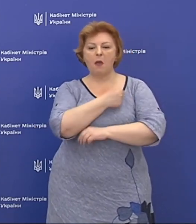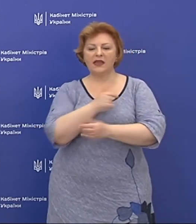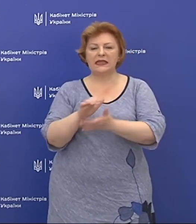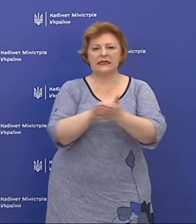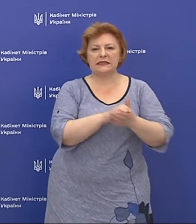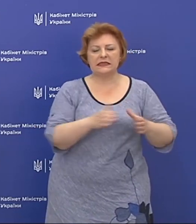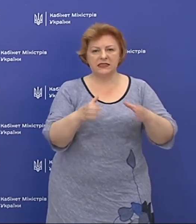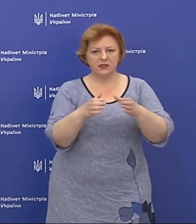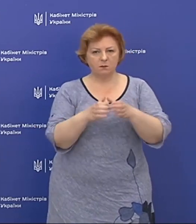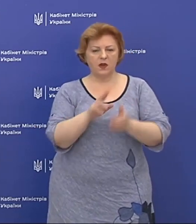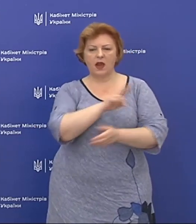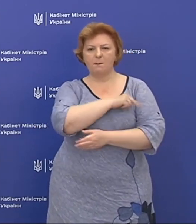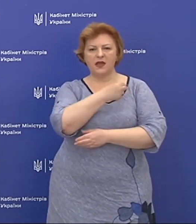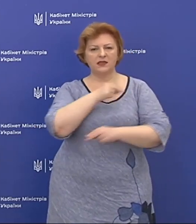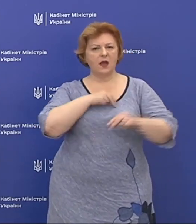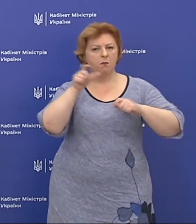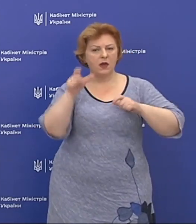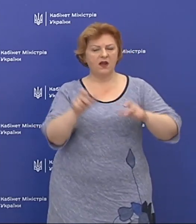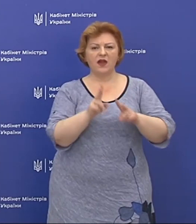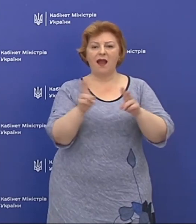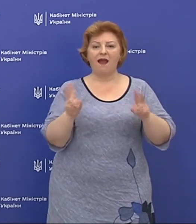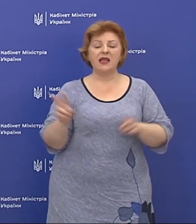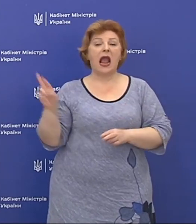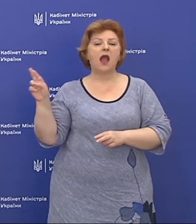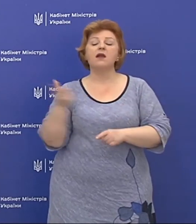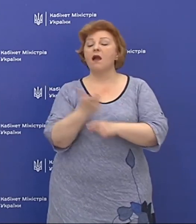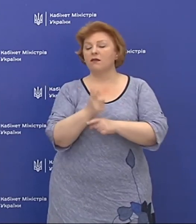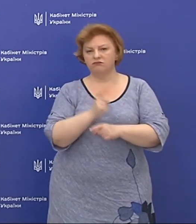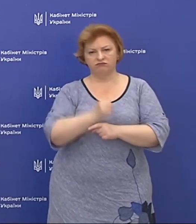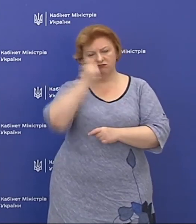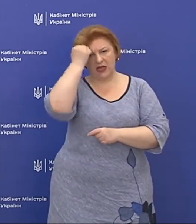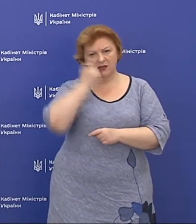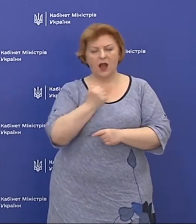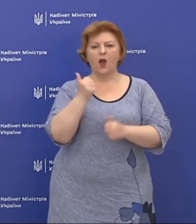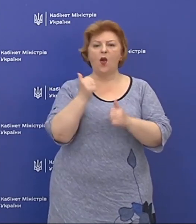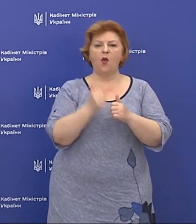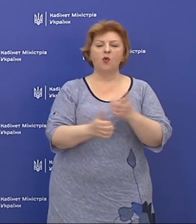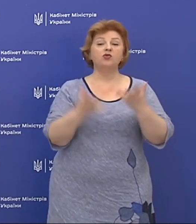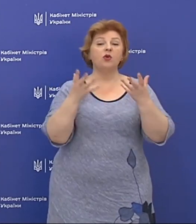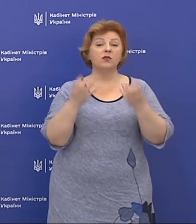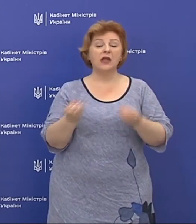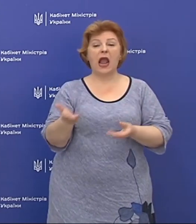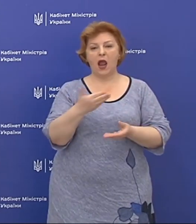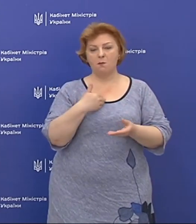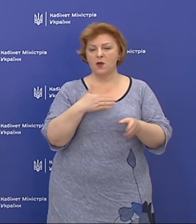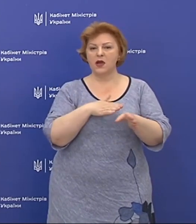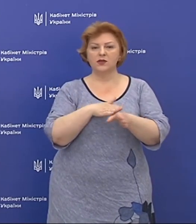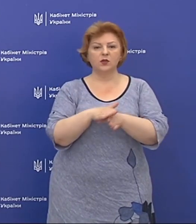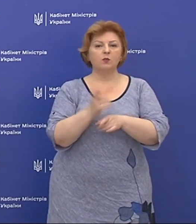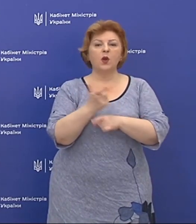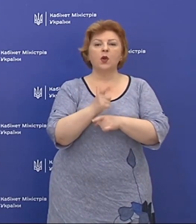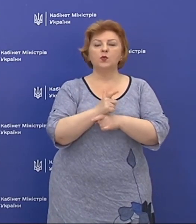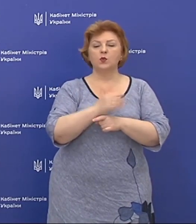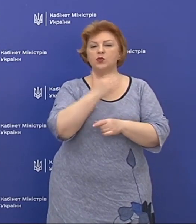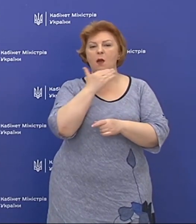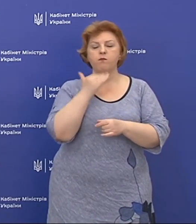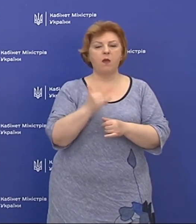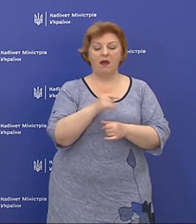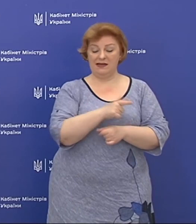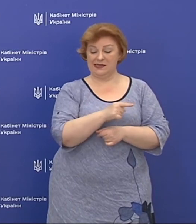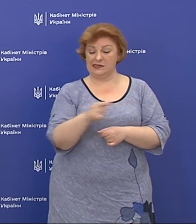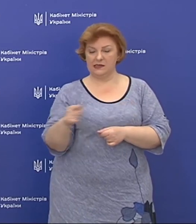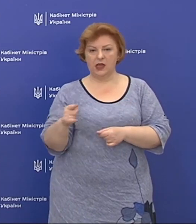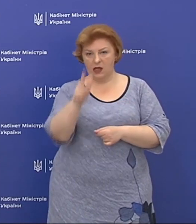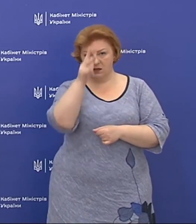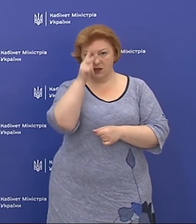всі наші медичні працівники, яким я також дякую кожного дня, ми зробили дуже багато за ці три